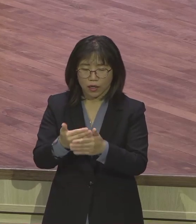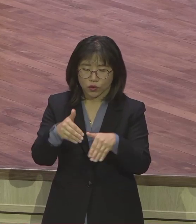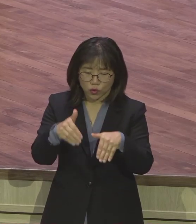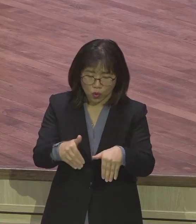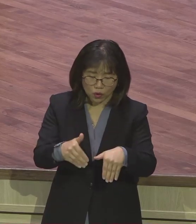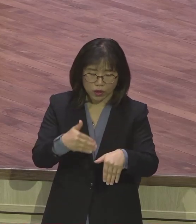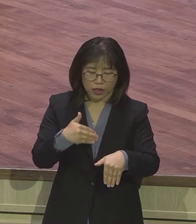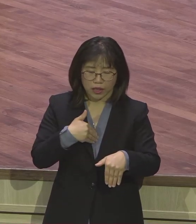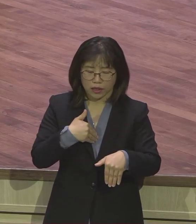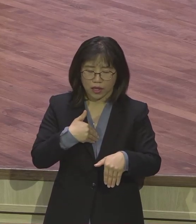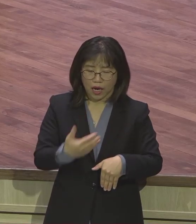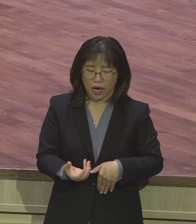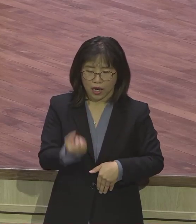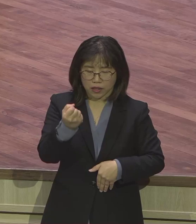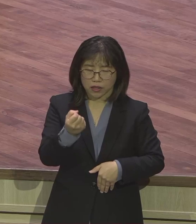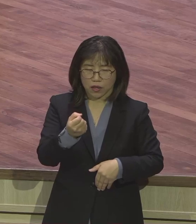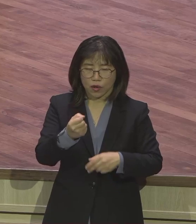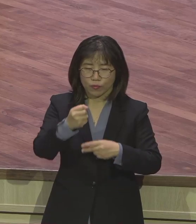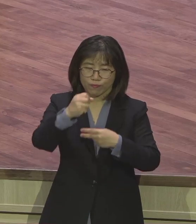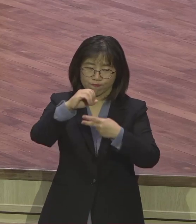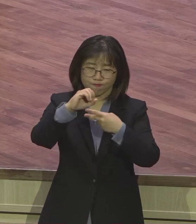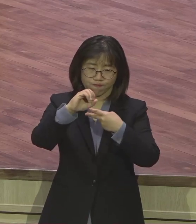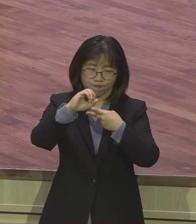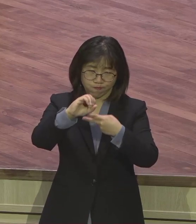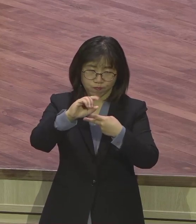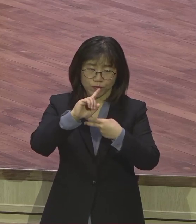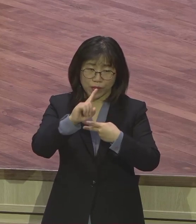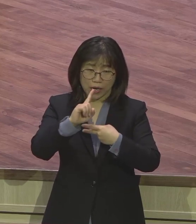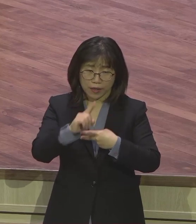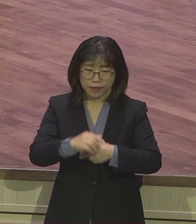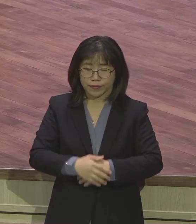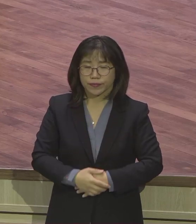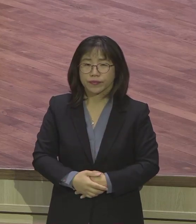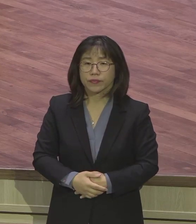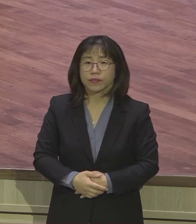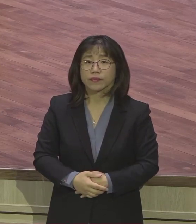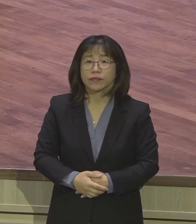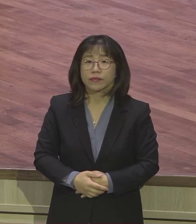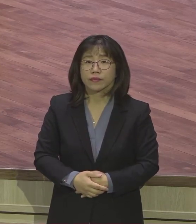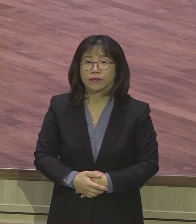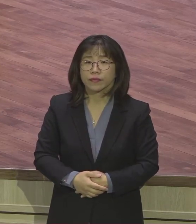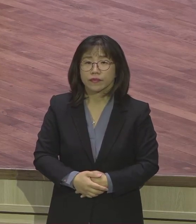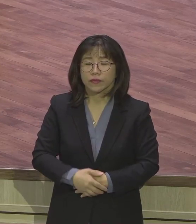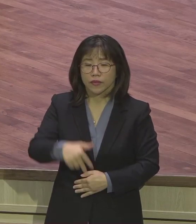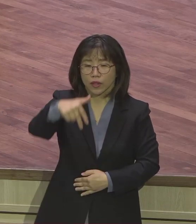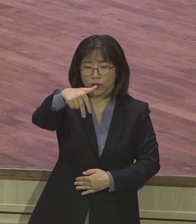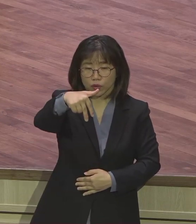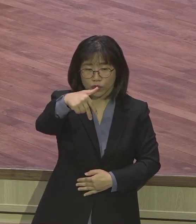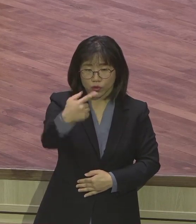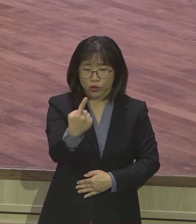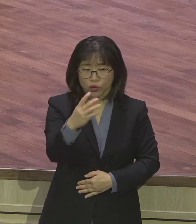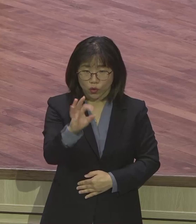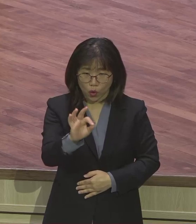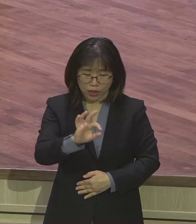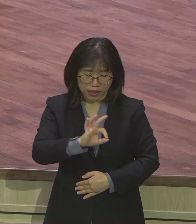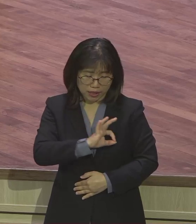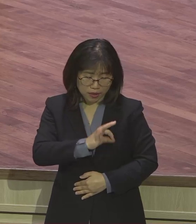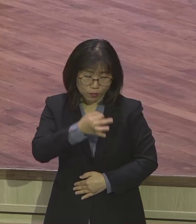예수 것의 종이란 표현 속에는요. 이게 무슨 말인가 하면 절대 헌신의 의미가 되겠습니다. 절대 헌신.